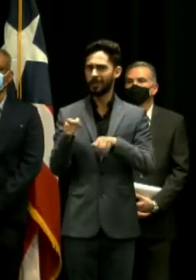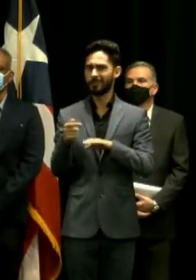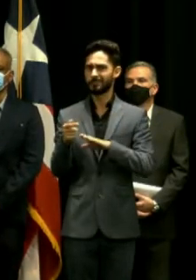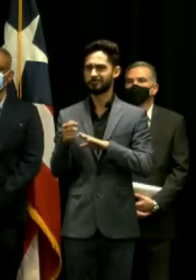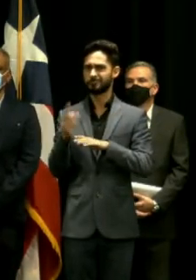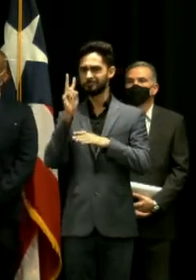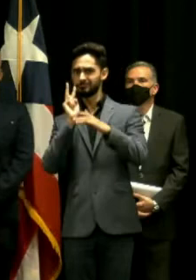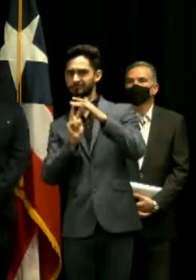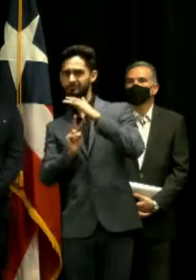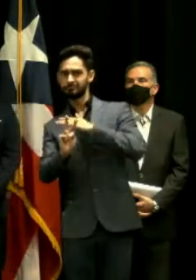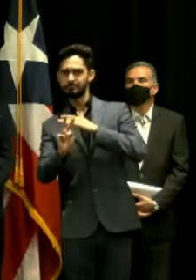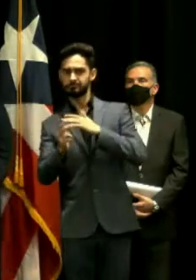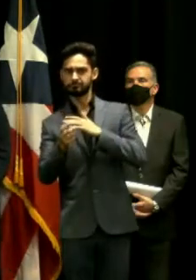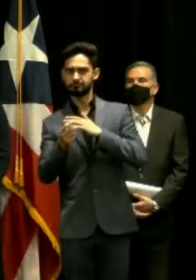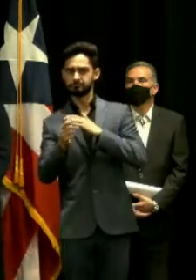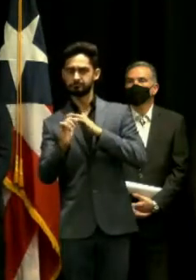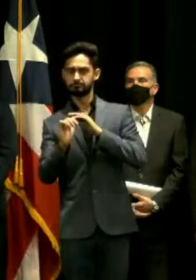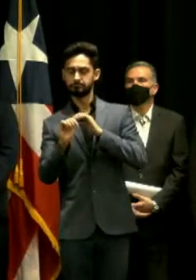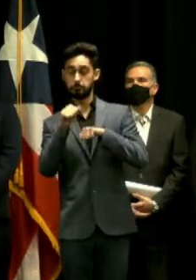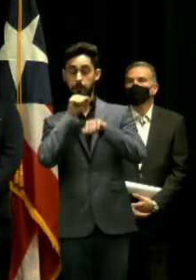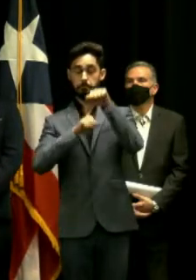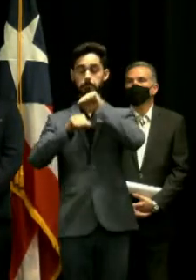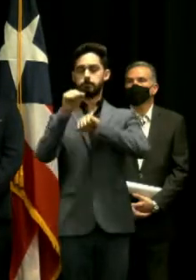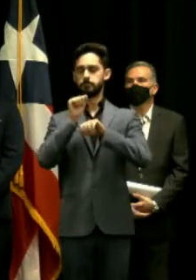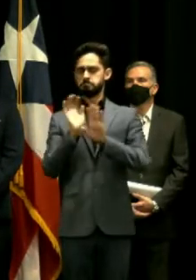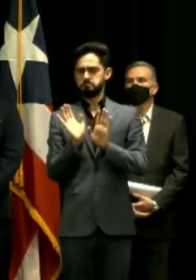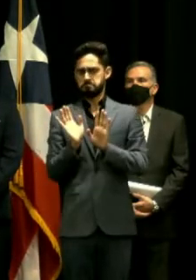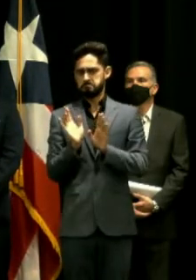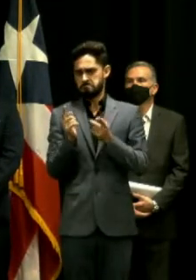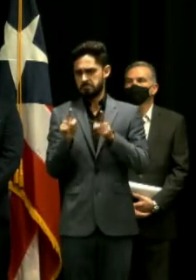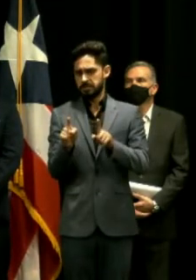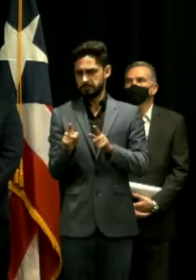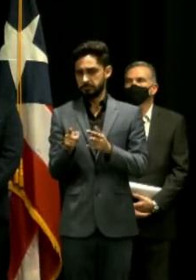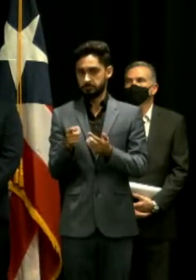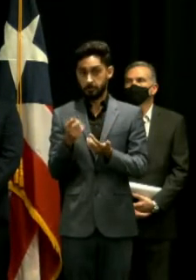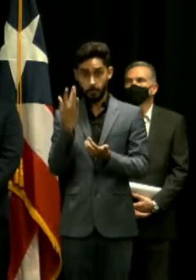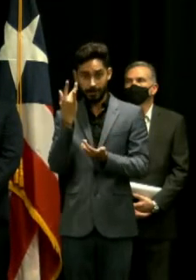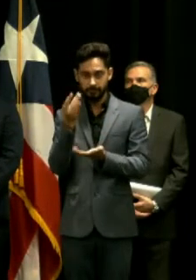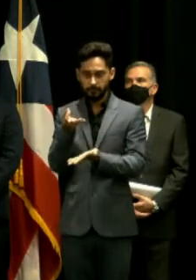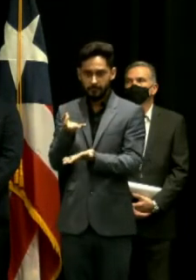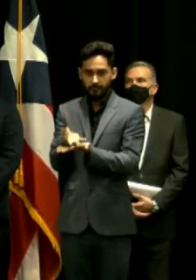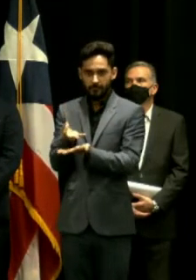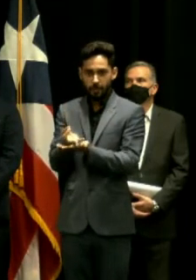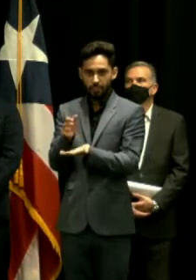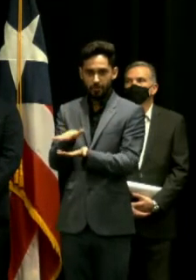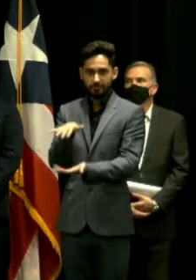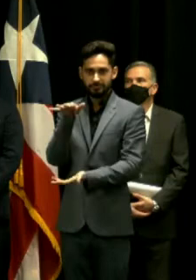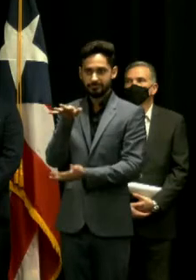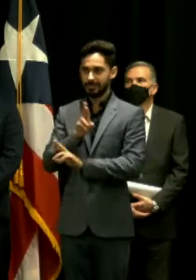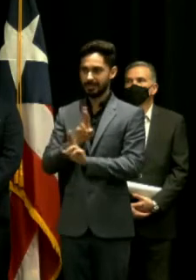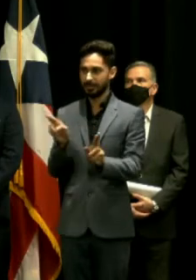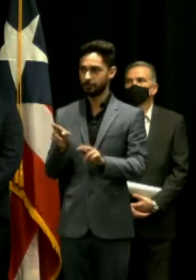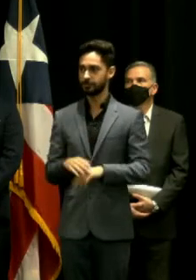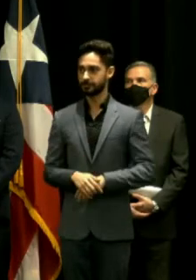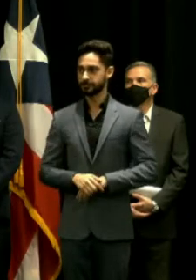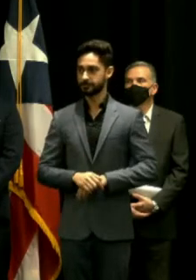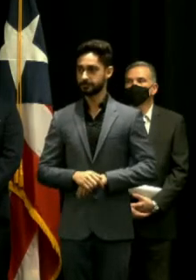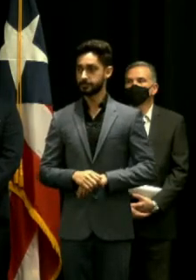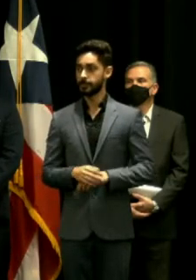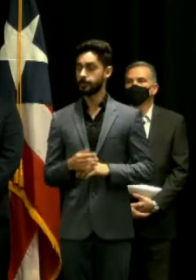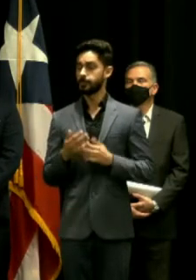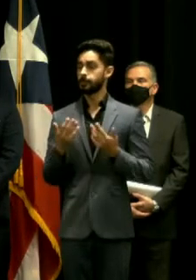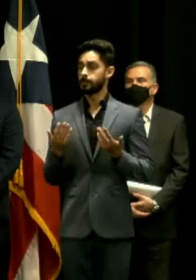mayores obstáculos porque tenemos los fondos y sabemos lo que hay que hacer se descartó la